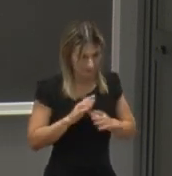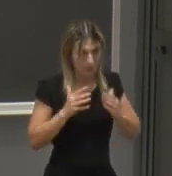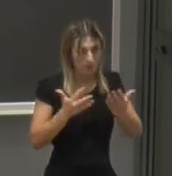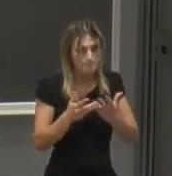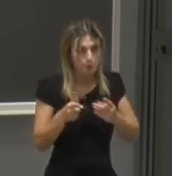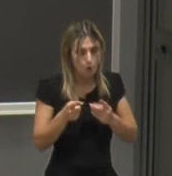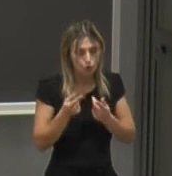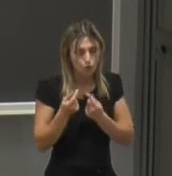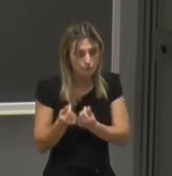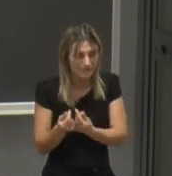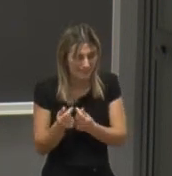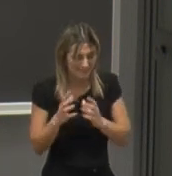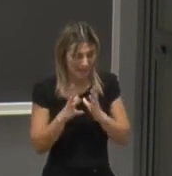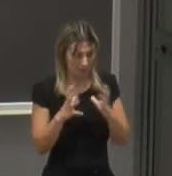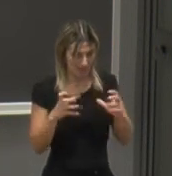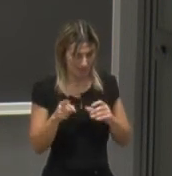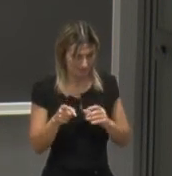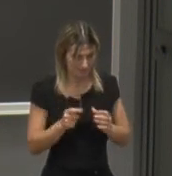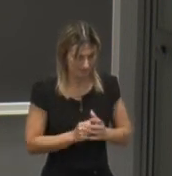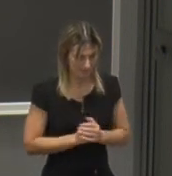il mondo finanziario aziendale